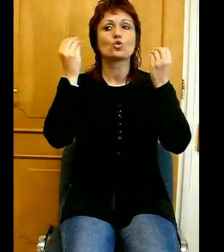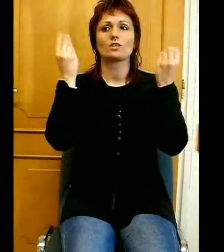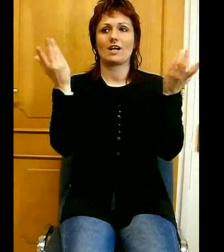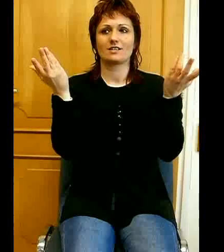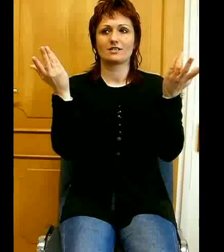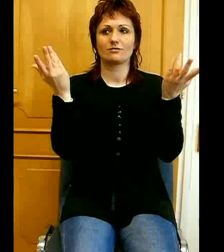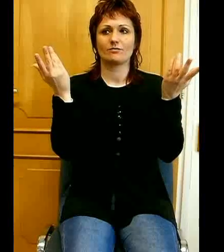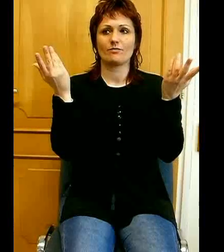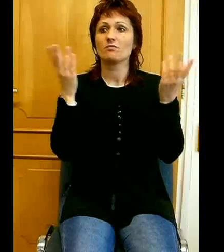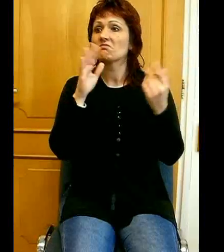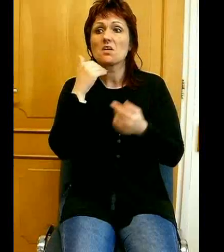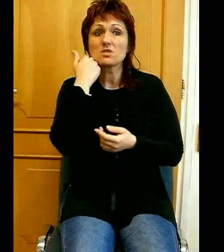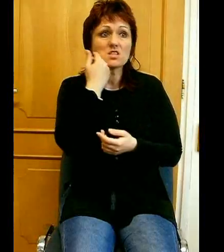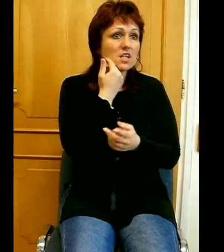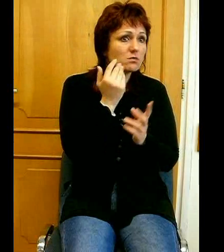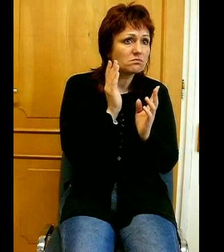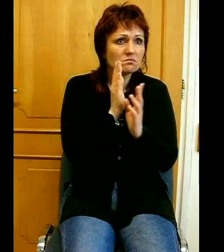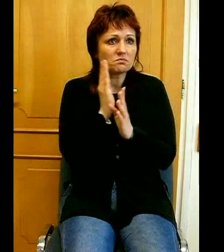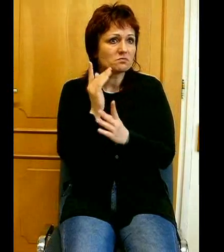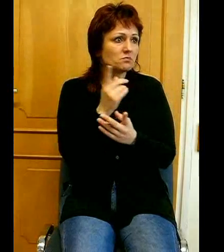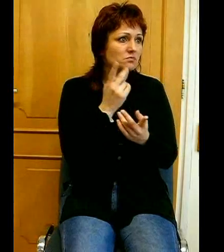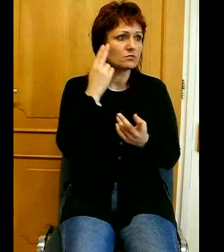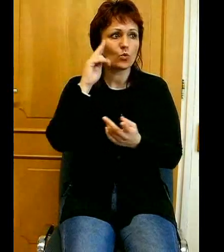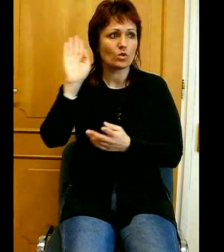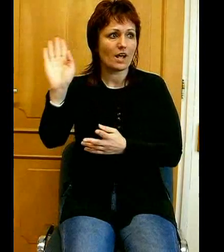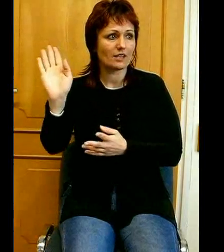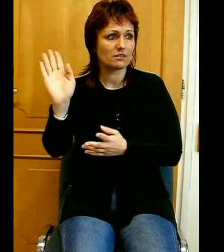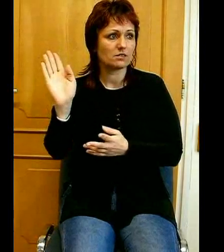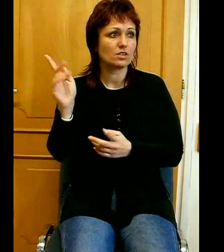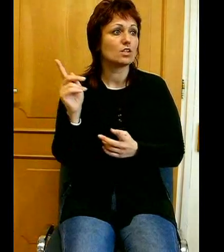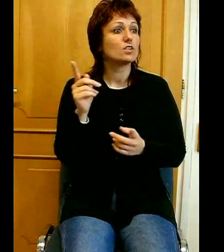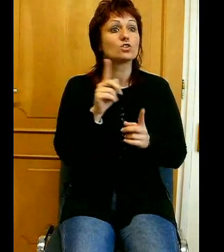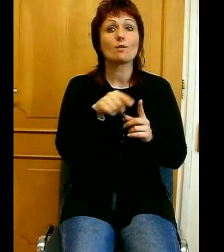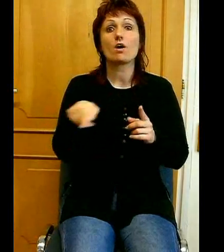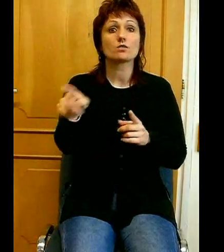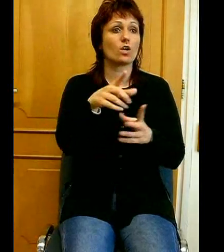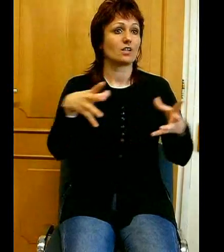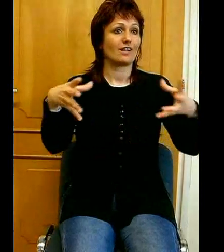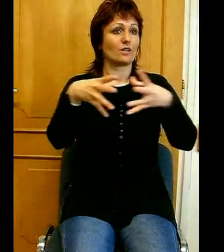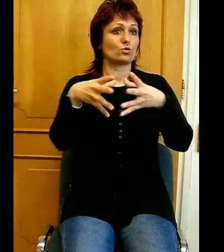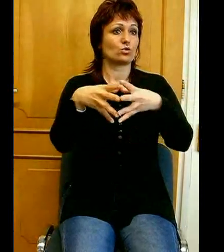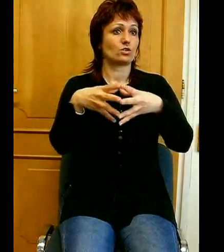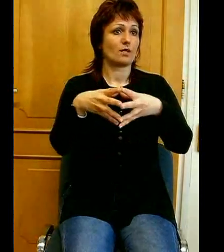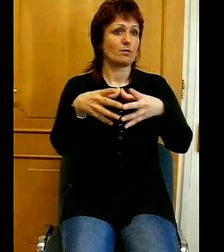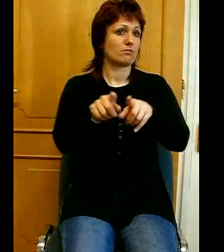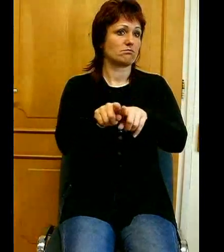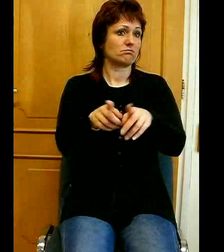Nem szégyellik sem az ő urát, sem azokat, akikkel egy közösségbe tartozik. És ezért tudja